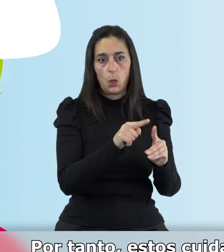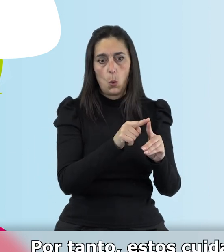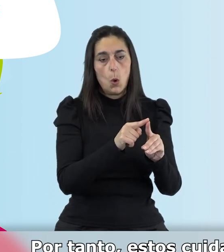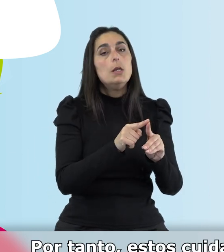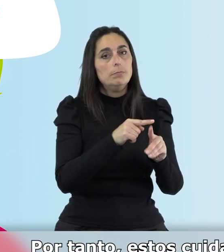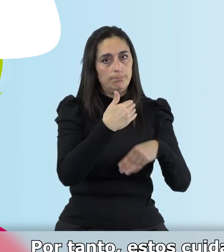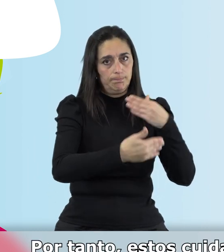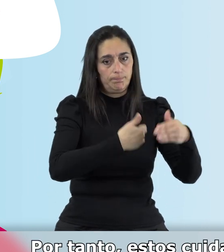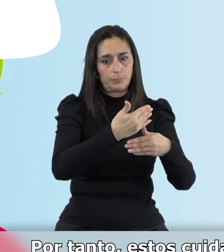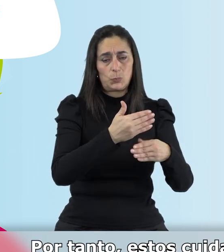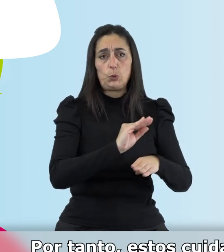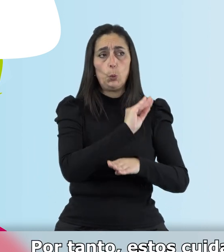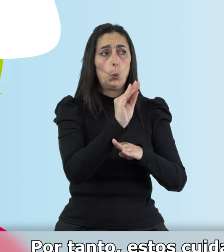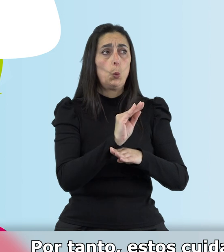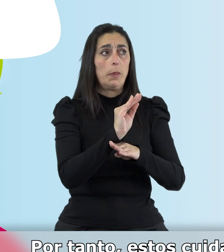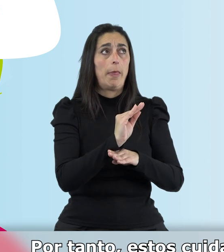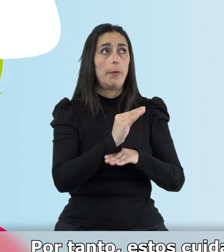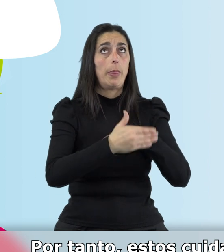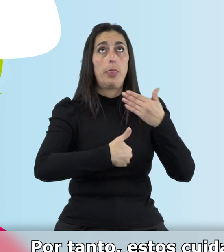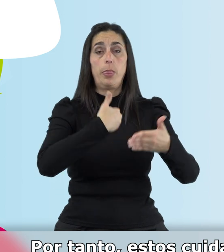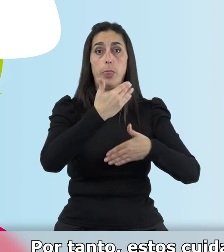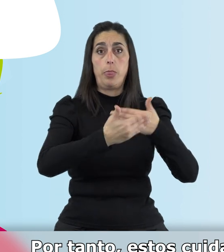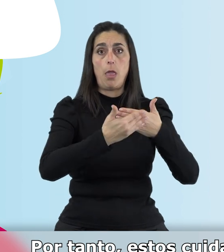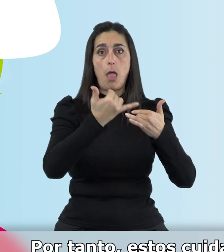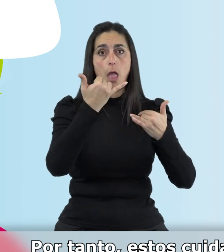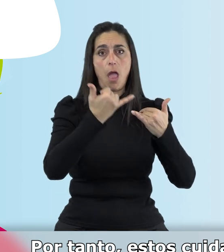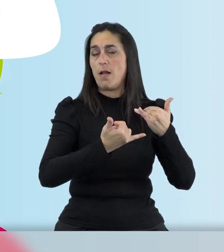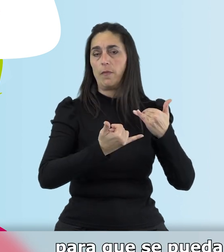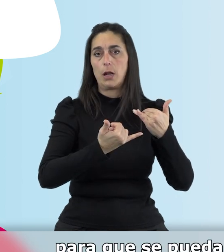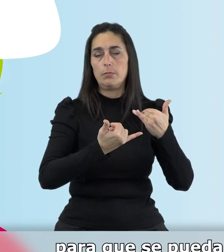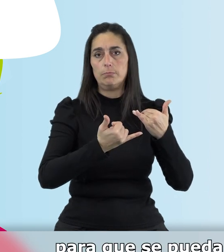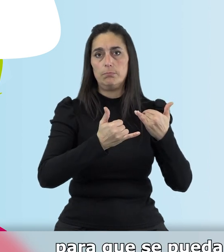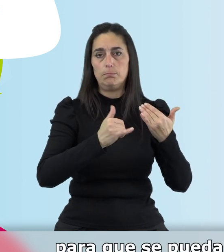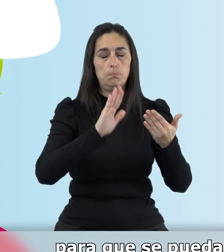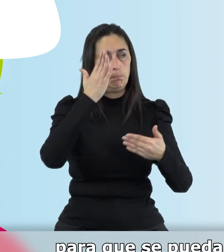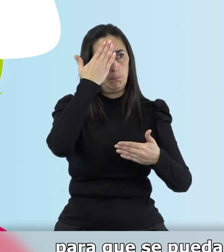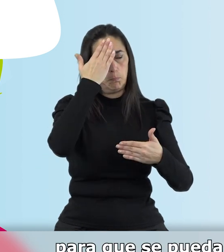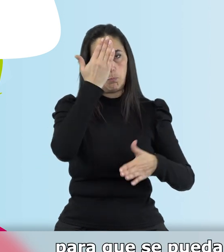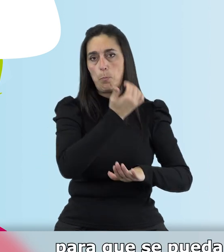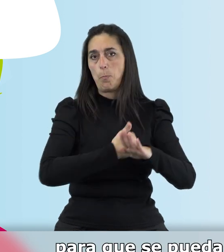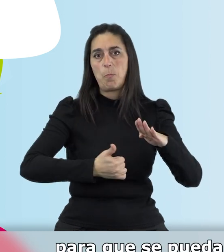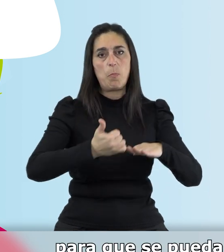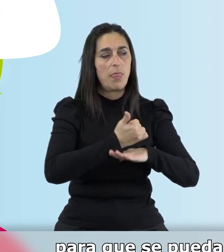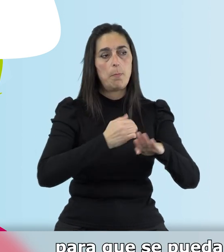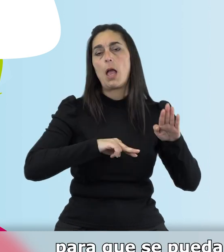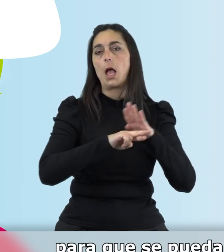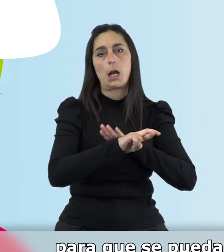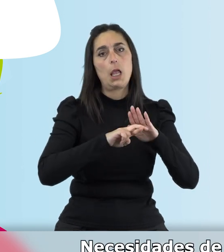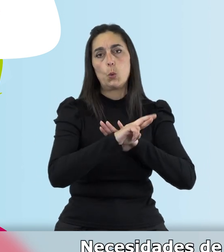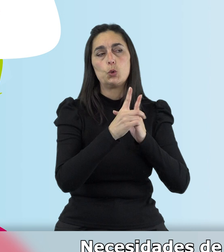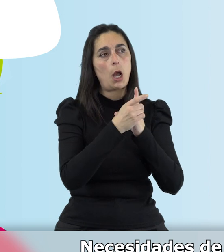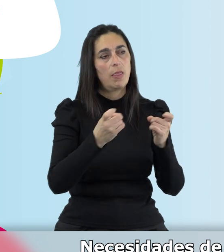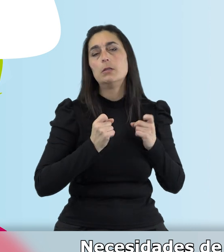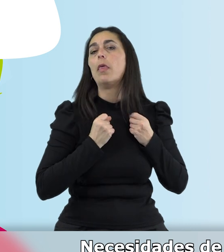estos cuidados informales acaban siendo el recurso principal para que se pueda hacer frente a las